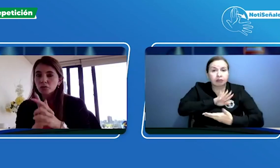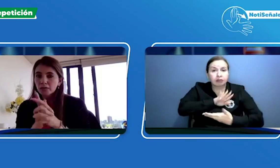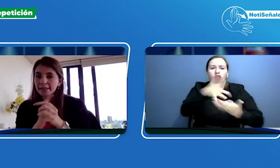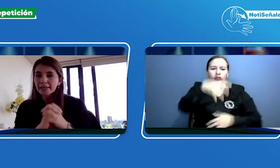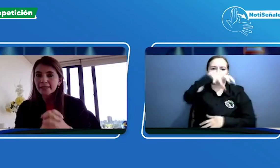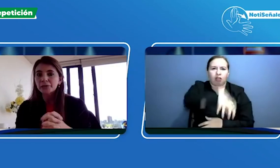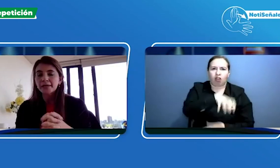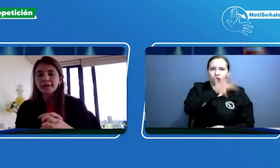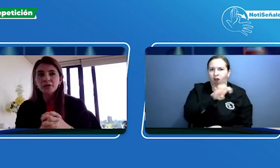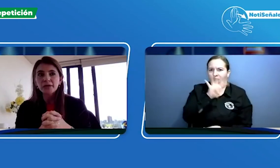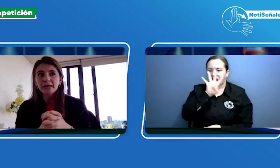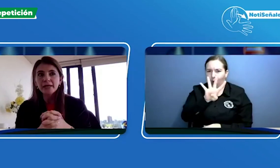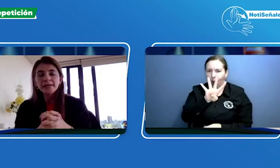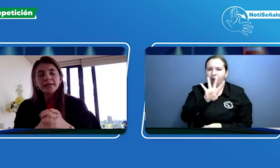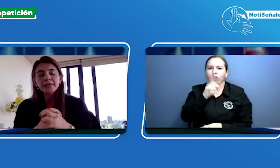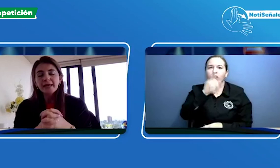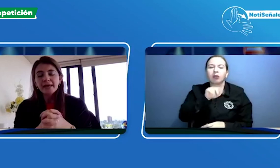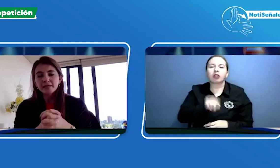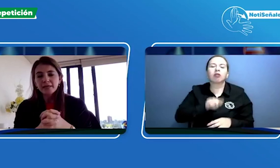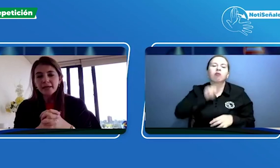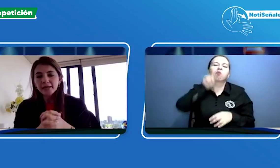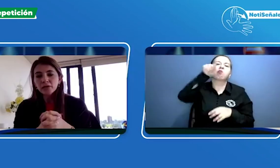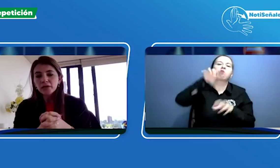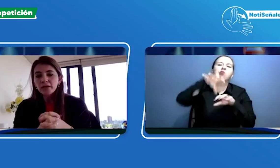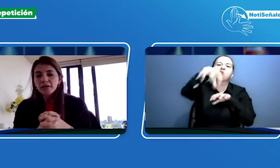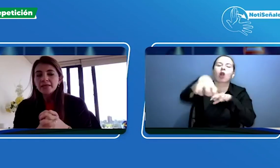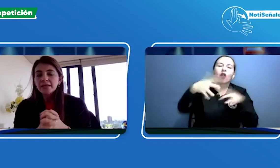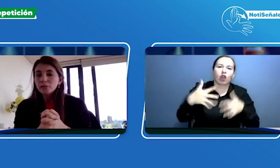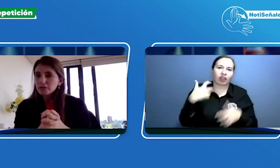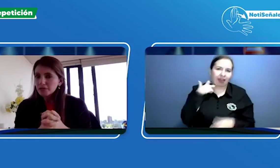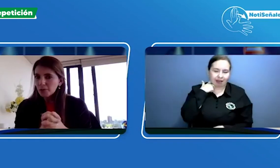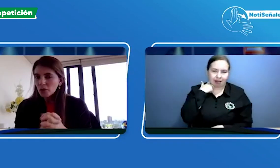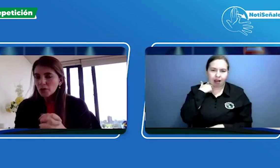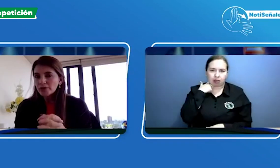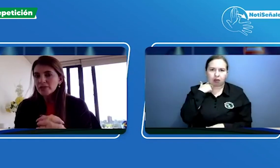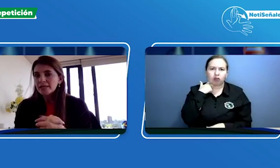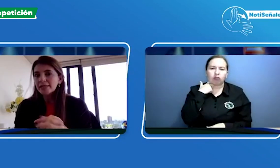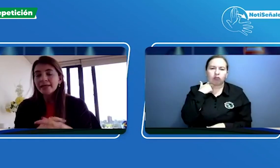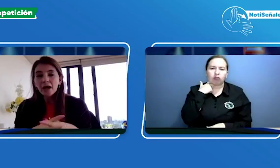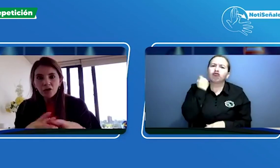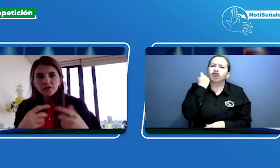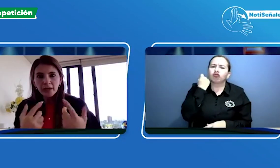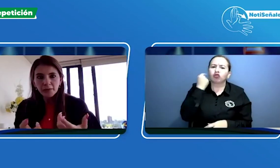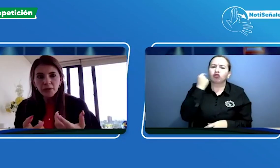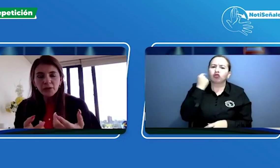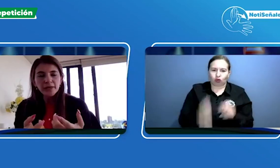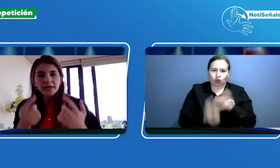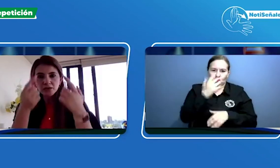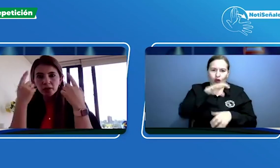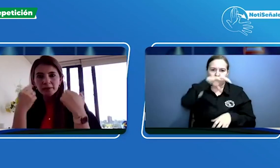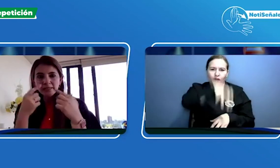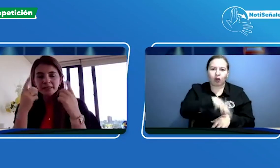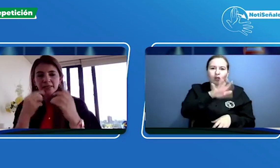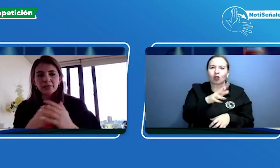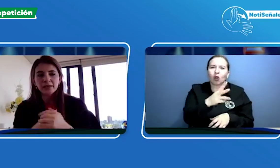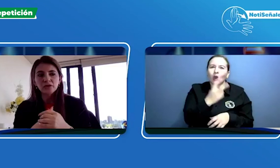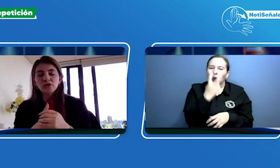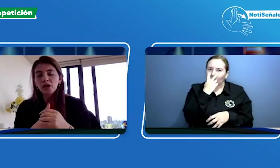una clínica en una regional que es Girardot. Salimos hace poco con nuestra clínica oftalmológica, que es solamente tratamiento de